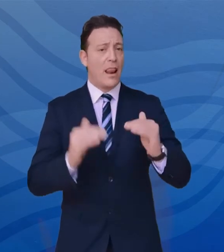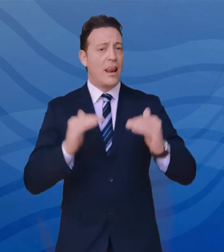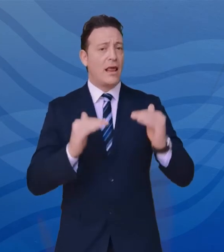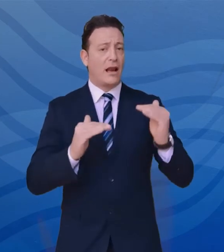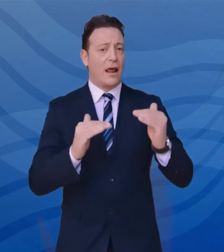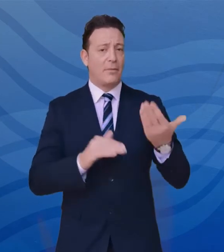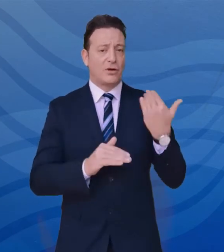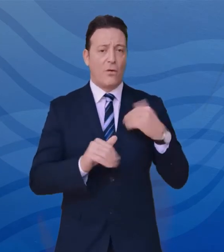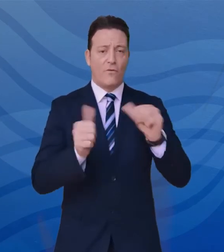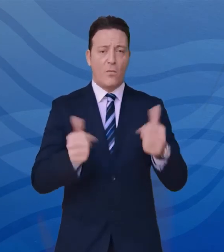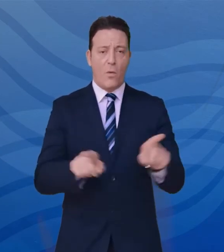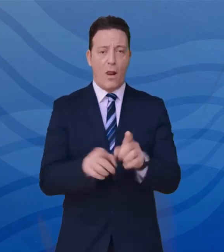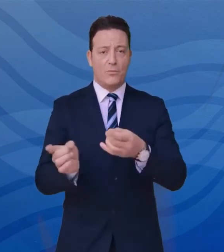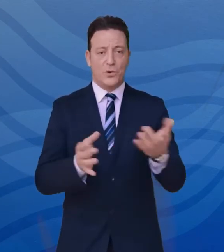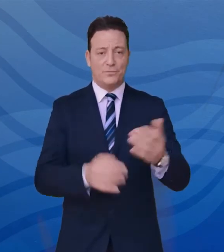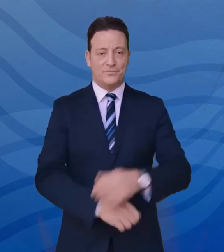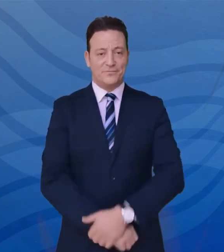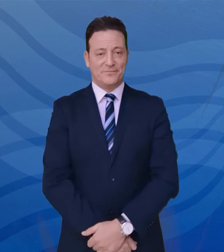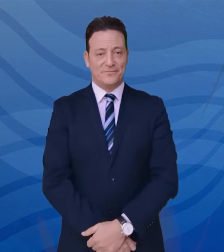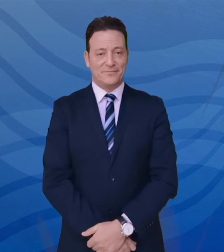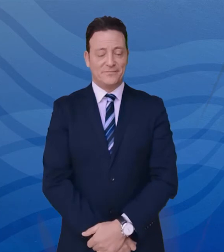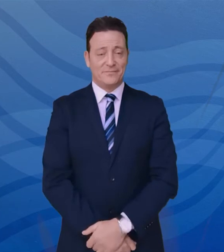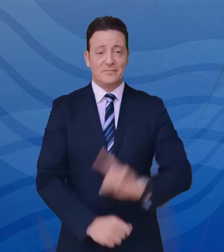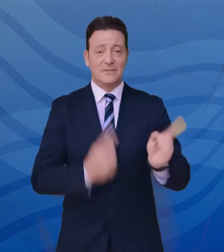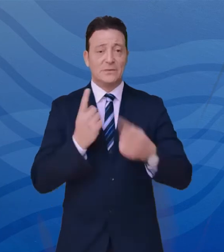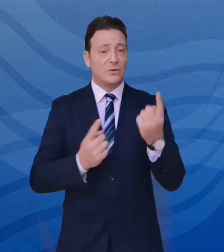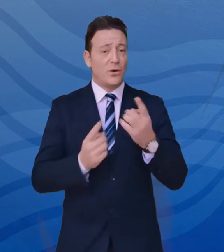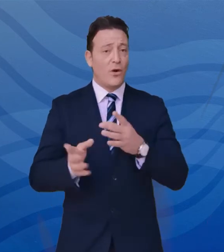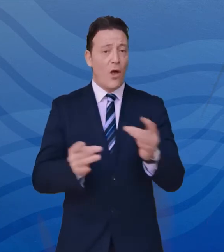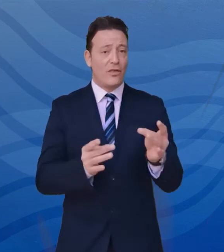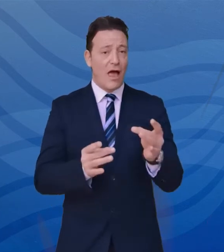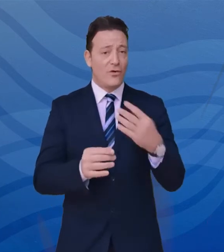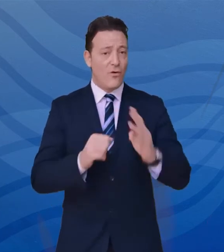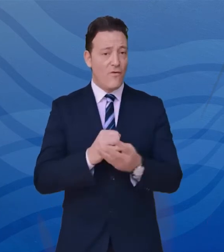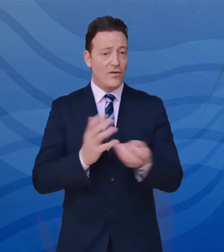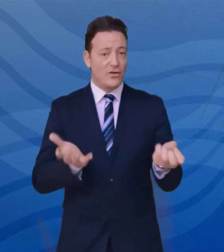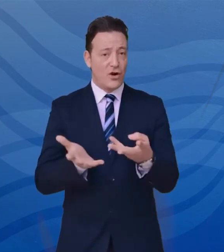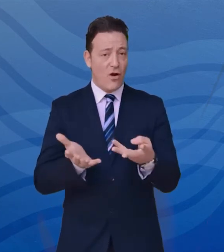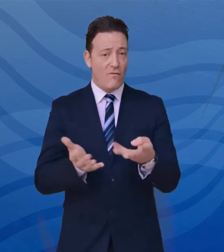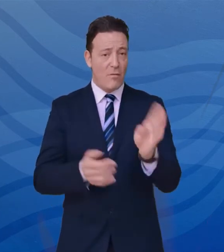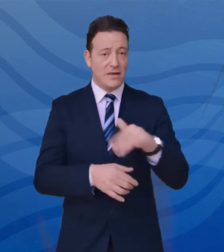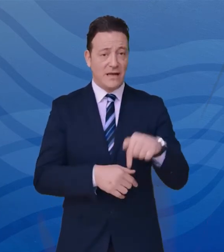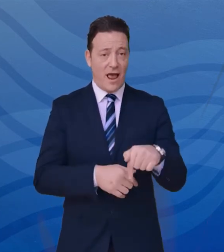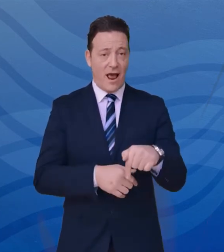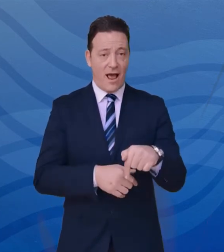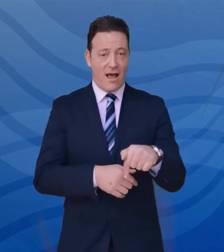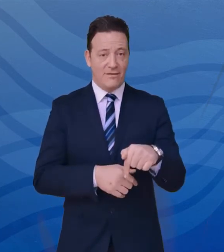precedente valore. Per quanto riguarda i casi positivi per Covid-19 nella regione Basilicata,